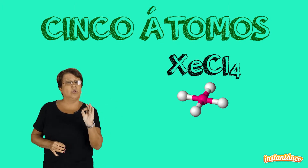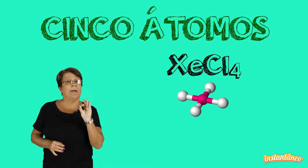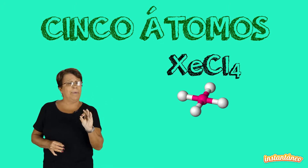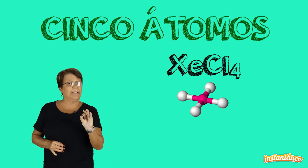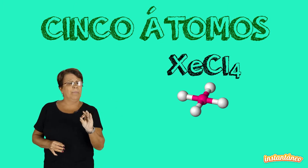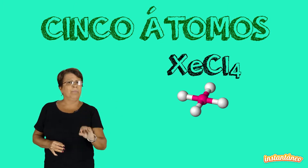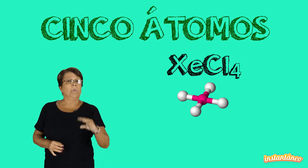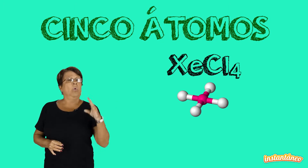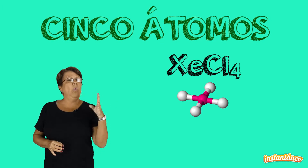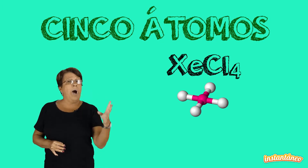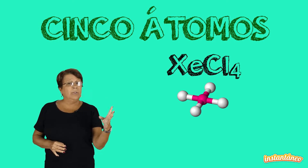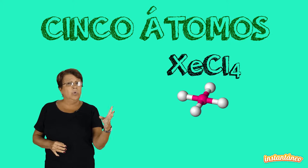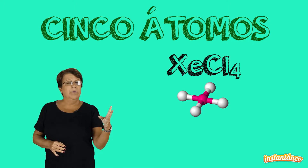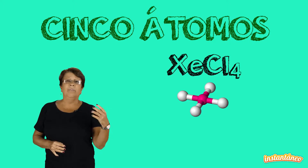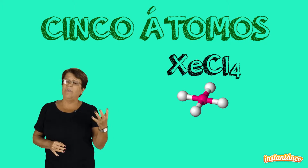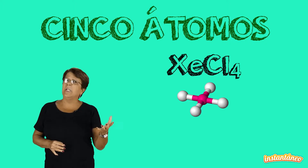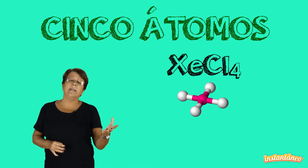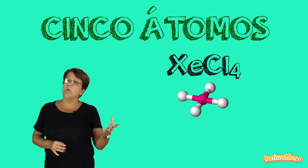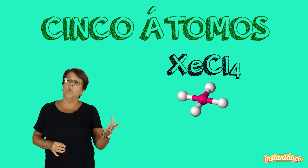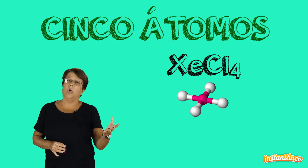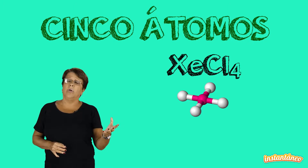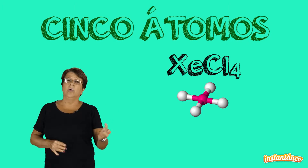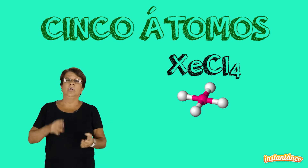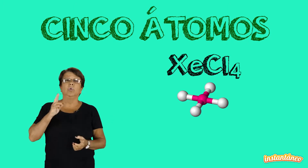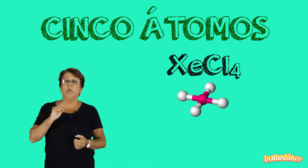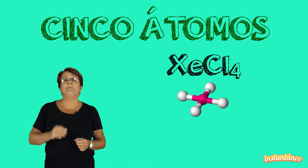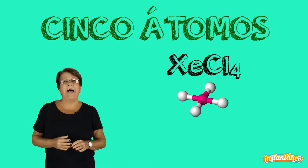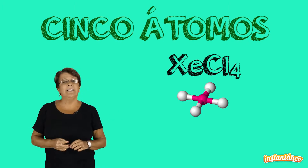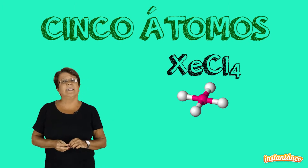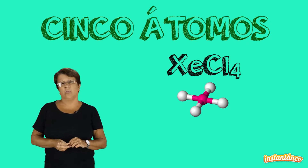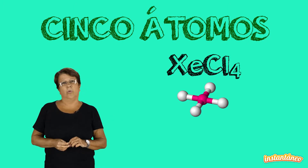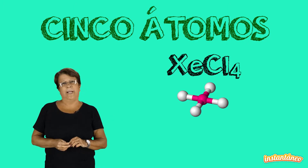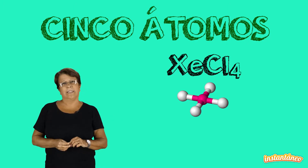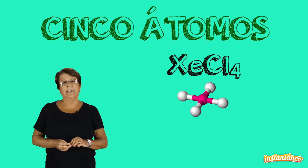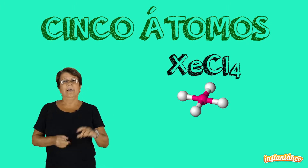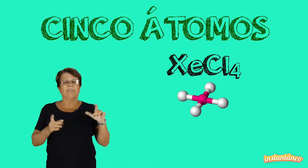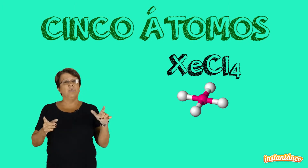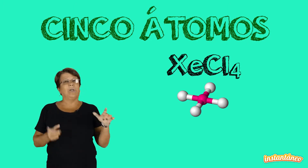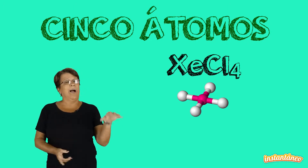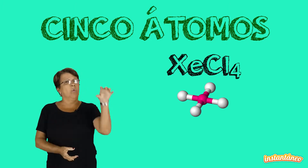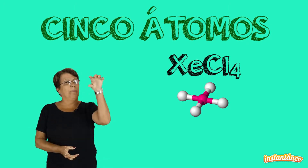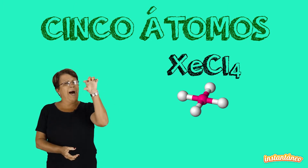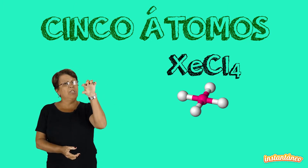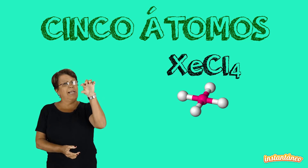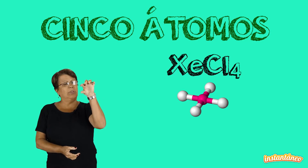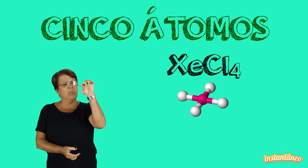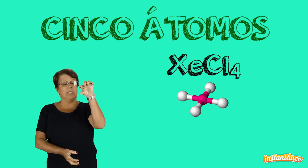última camada, quatro vai fazer ligação com o cloro, dois pares irão sobrar. Vamos ficar com um par de elétrons em